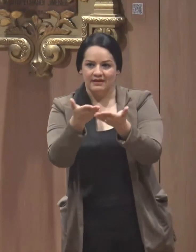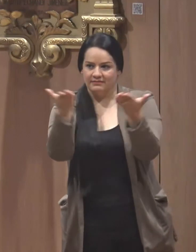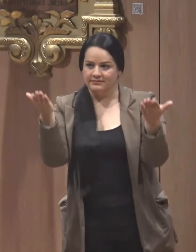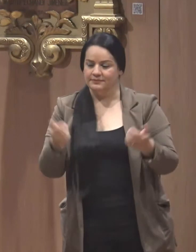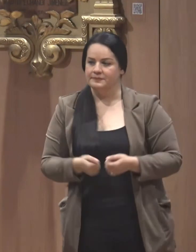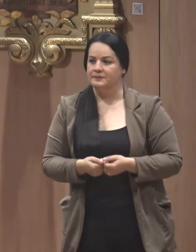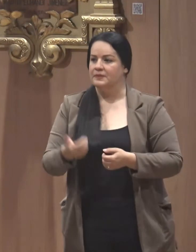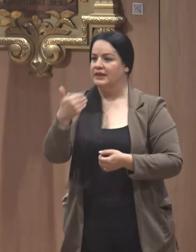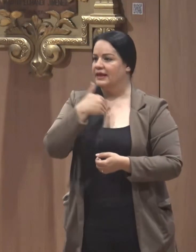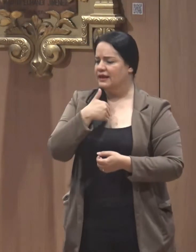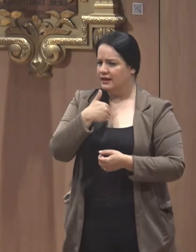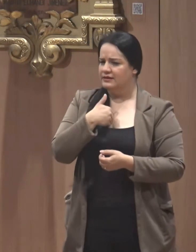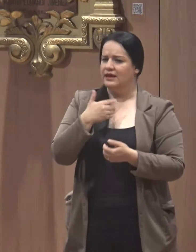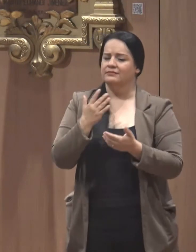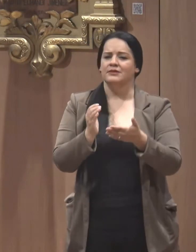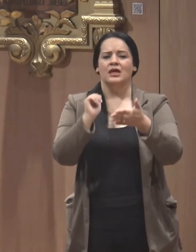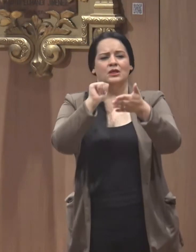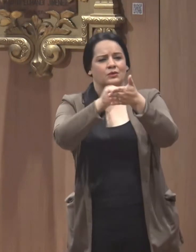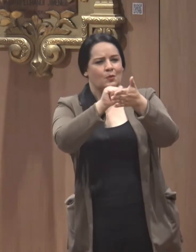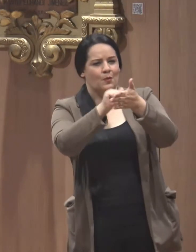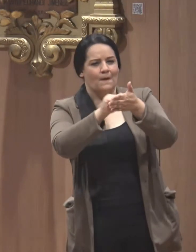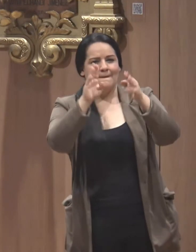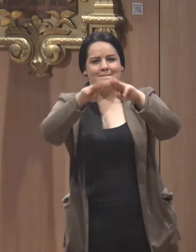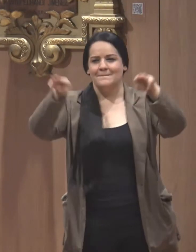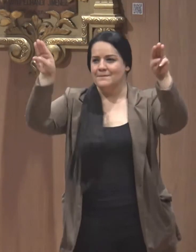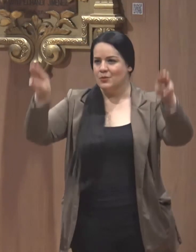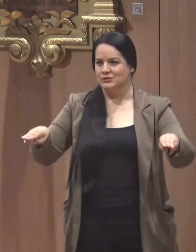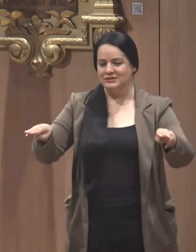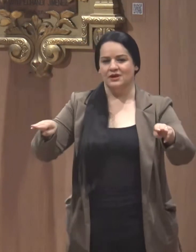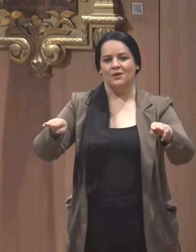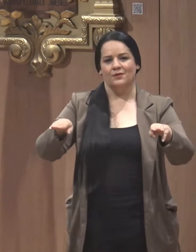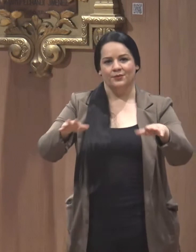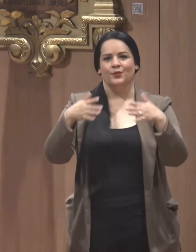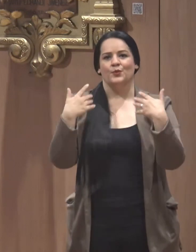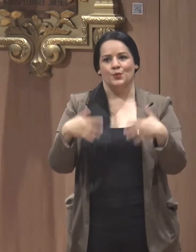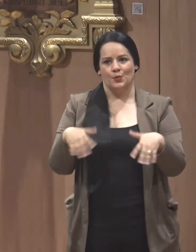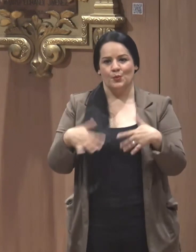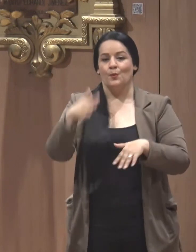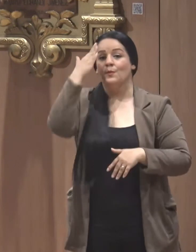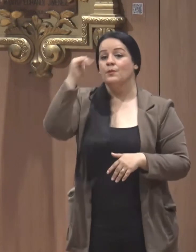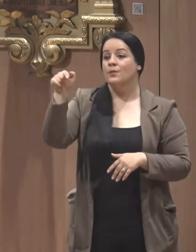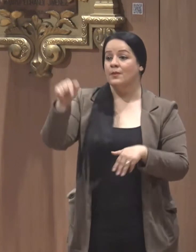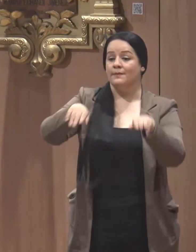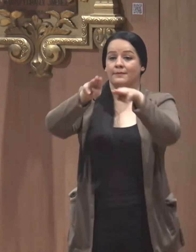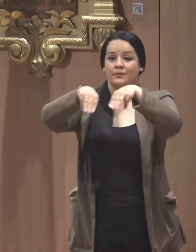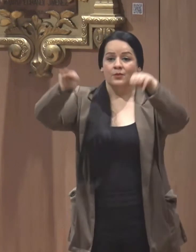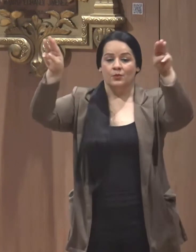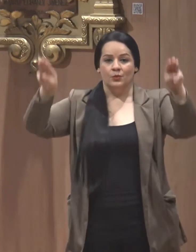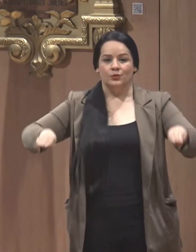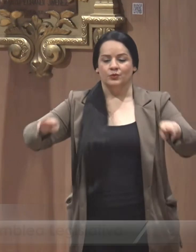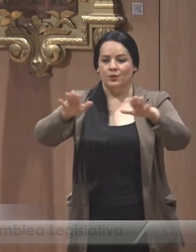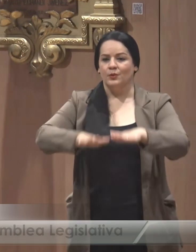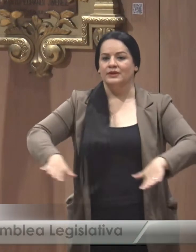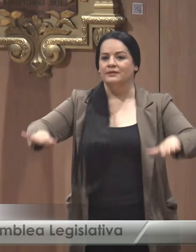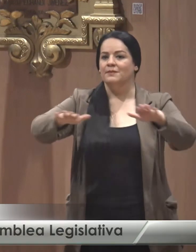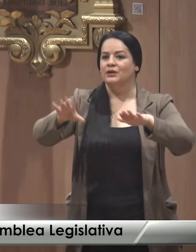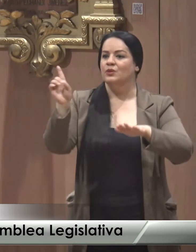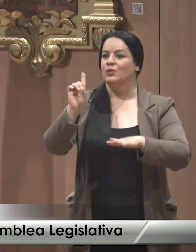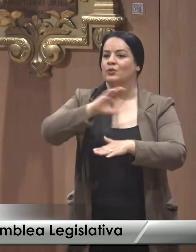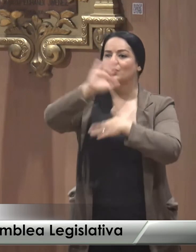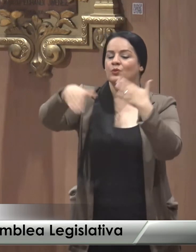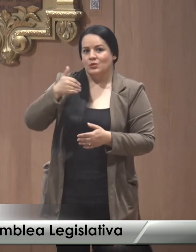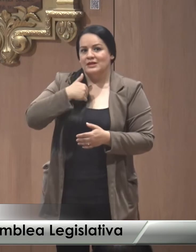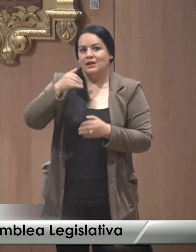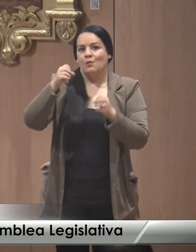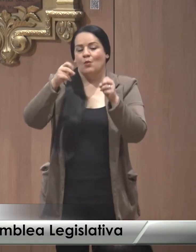tocado la puerta del museo, porque ahí es un espacio donde todo es